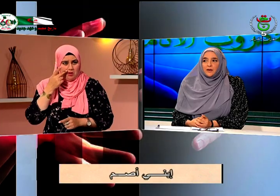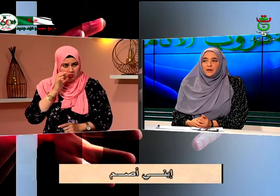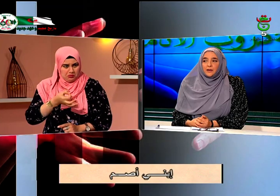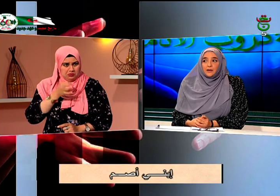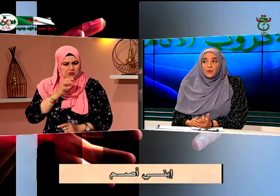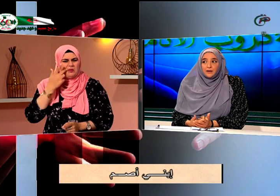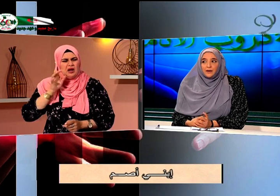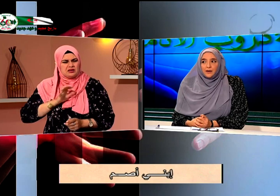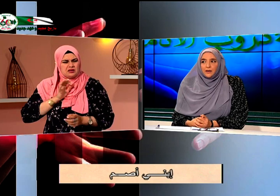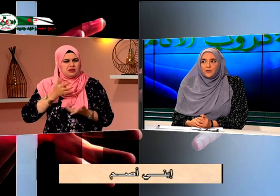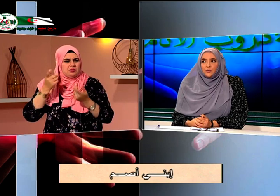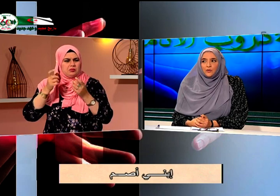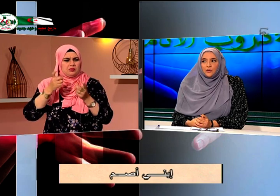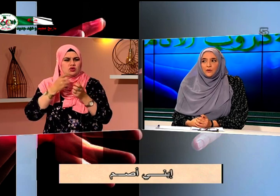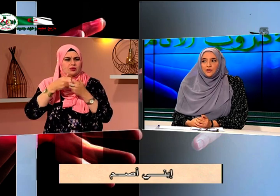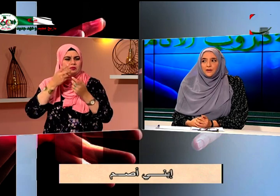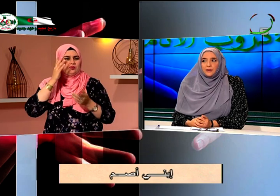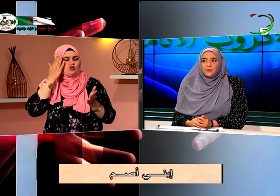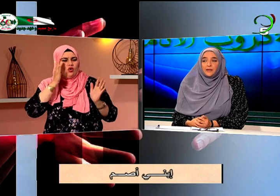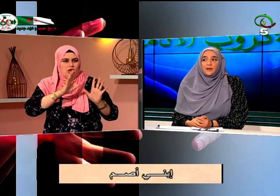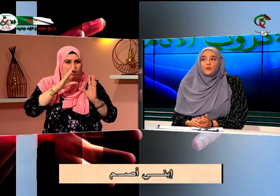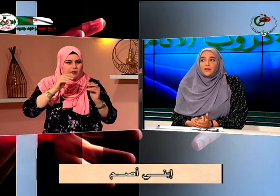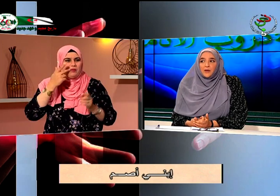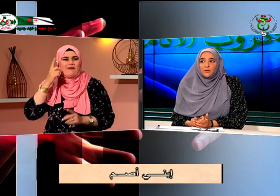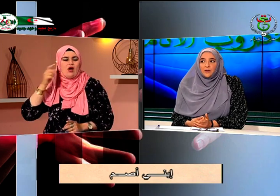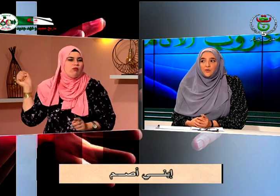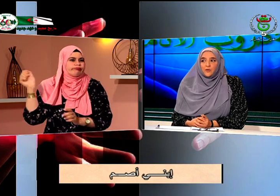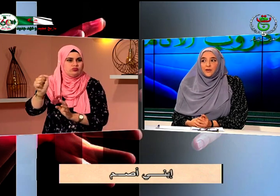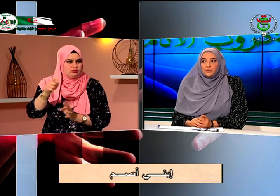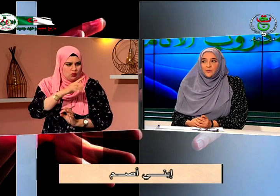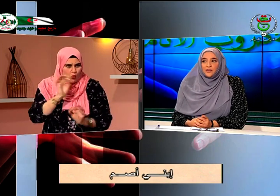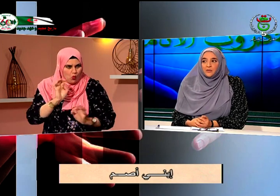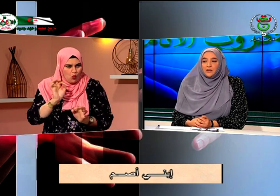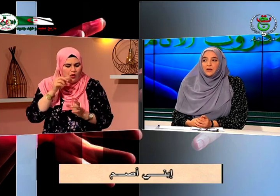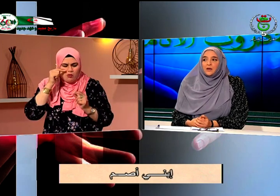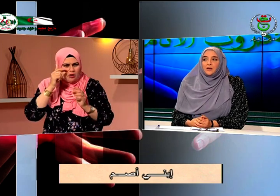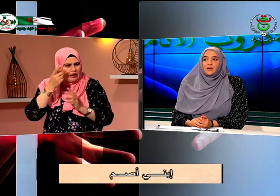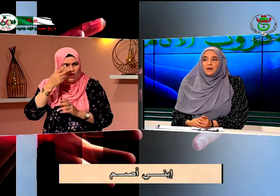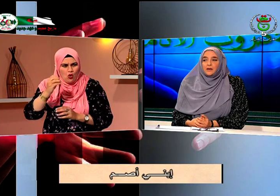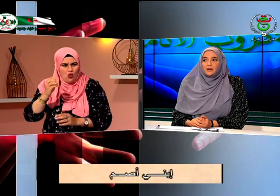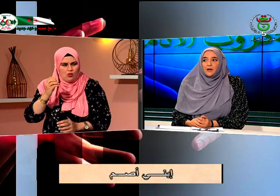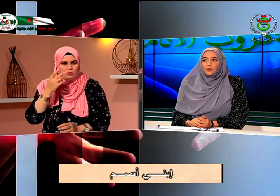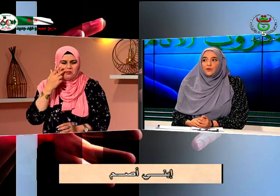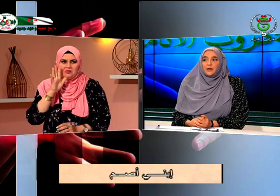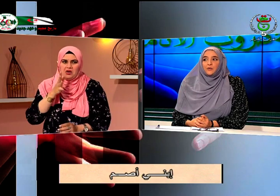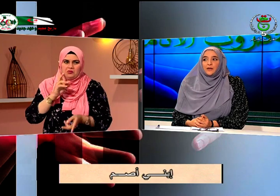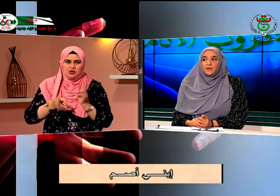والدي لاحظ أنه شيء غير طبيعي لأنه عندما يكلمني ويناديني بإسمي لا أنظروا إليه وعندما